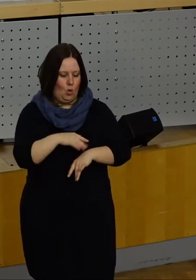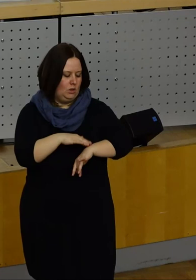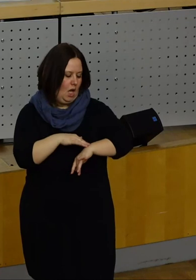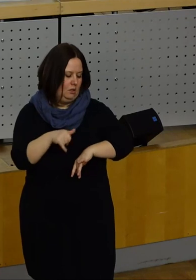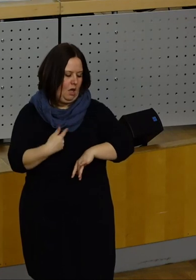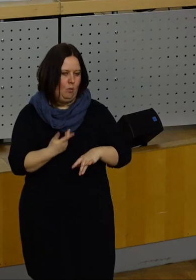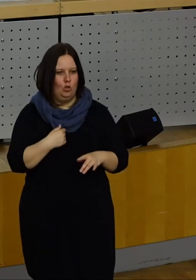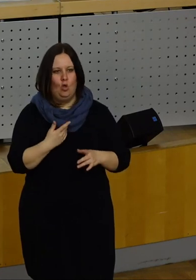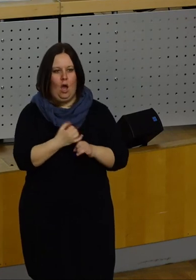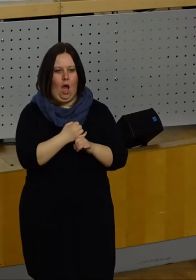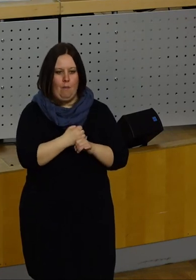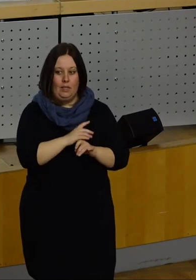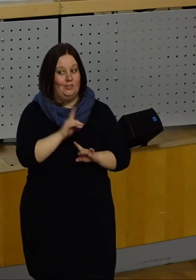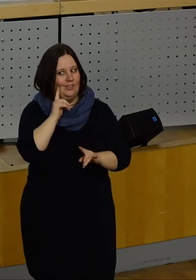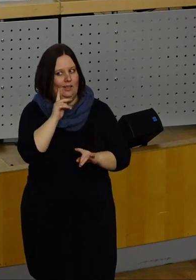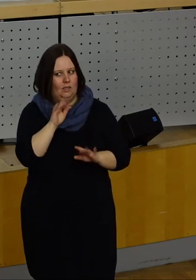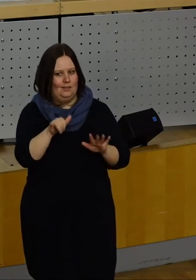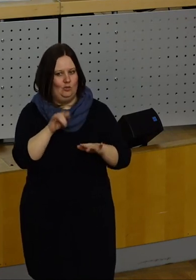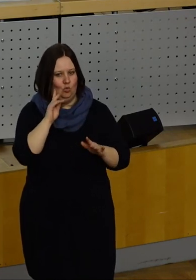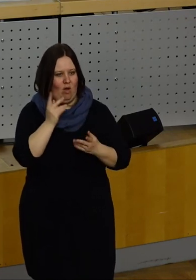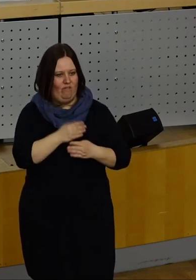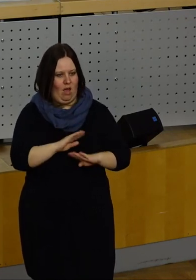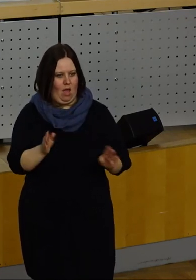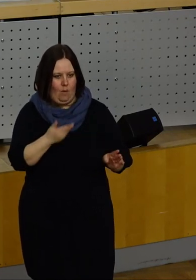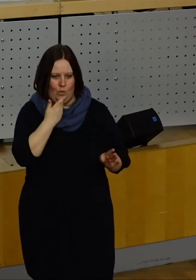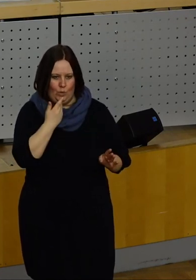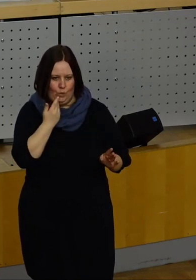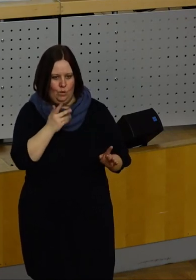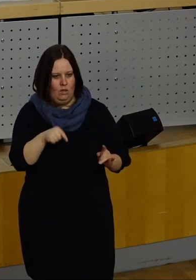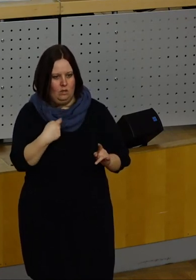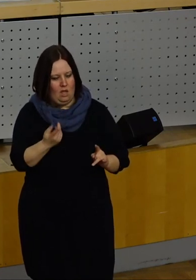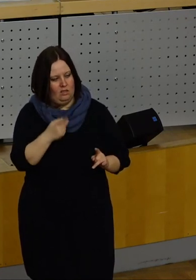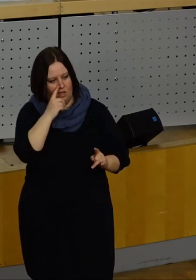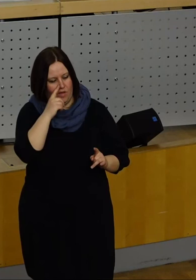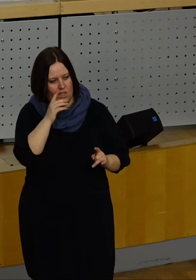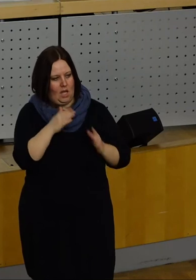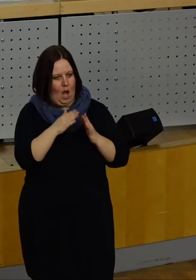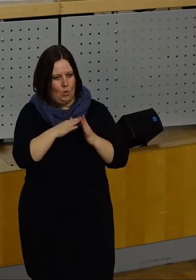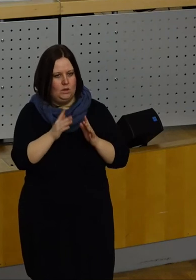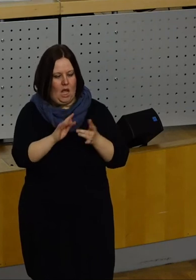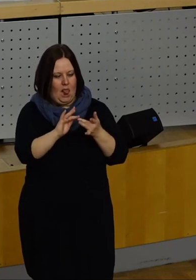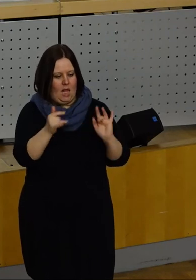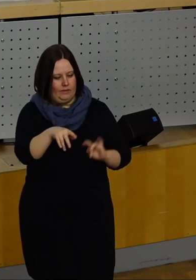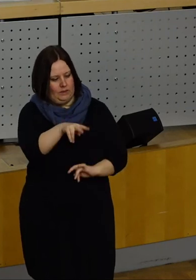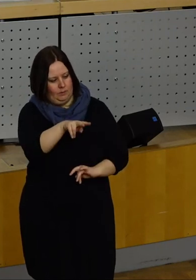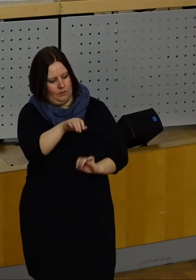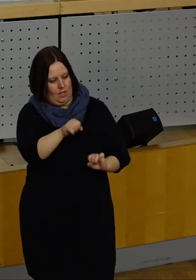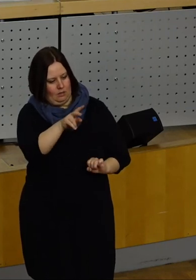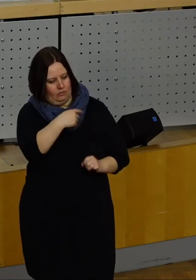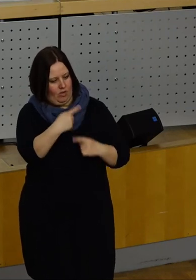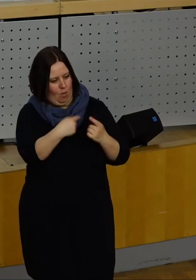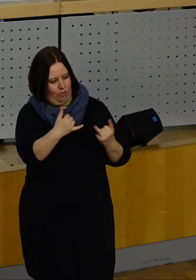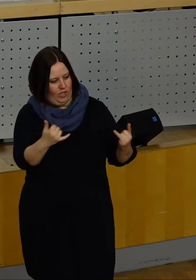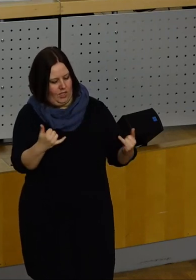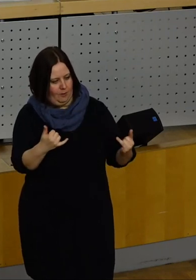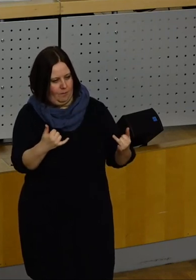Zeit. Ich bin ja noch arbeitend, nicht jeder ist 16 Uhr, 16 Uhr schon Feierabend. Kann ich, wenn ich nach Hause komme, in Ruhe Livestream mir angucken und mir anschauen, wie es läuft.